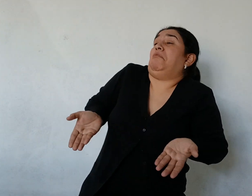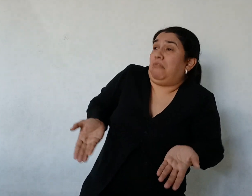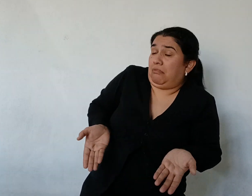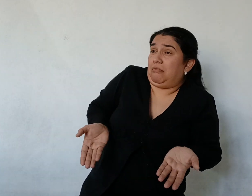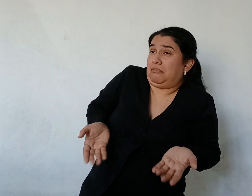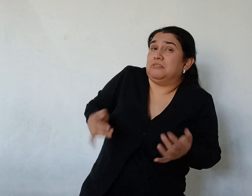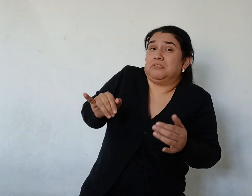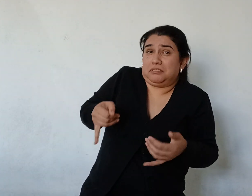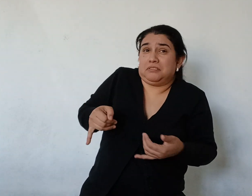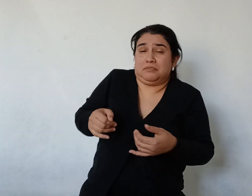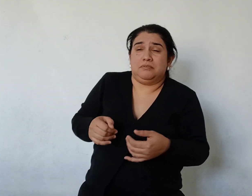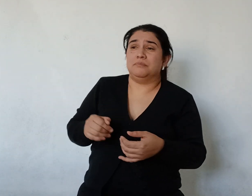sacamos!